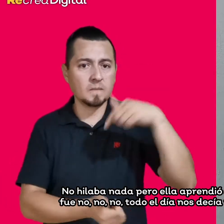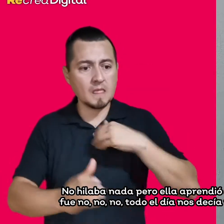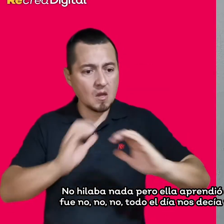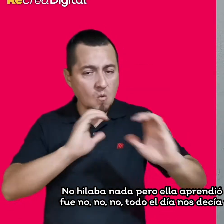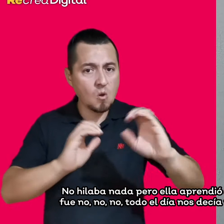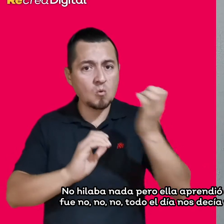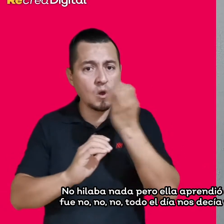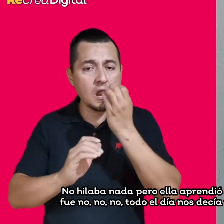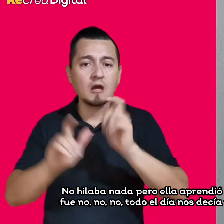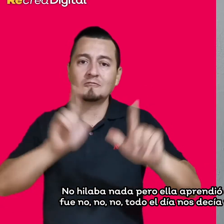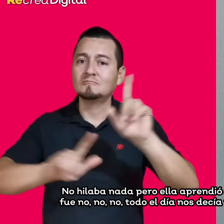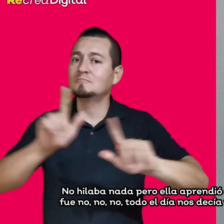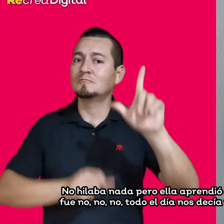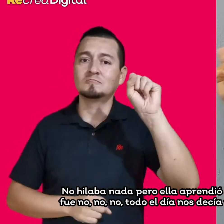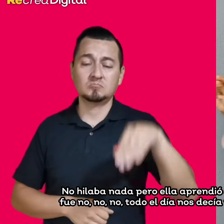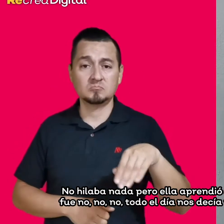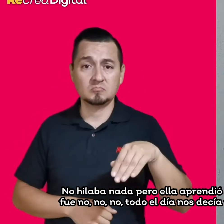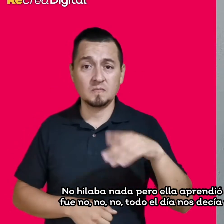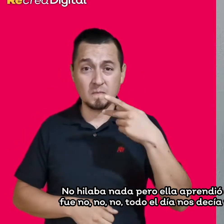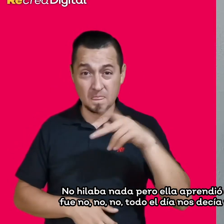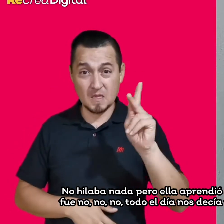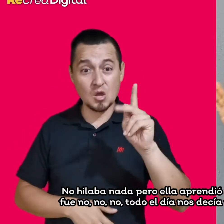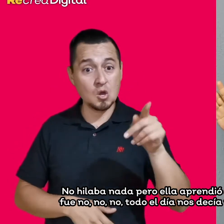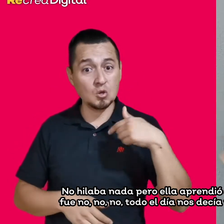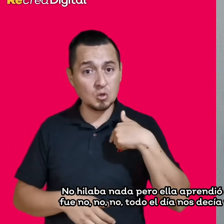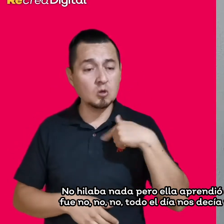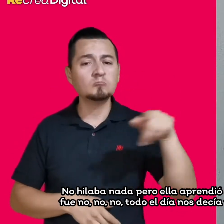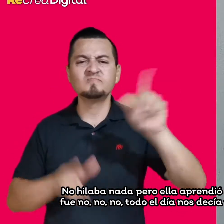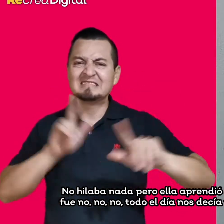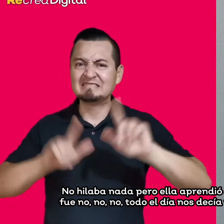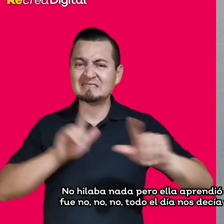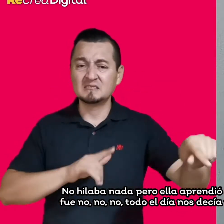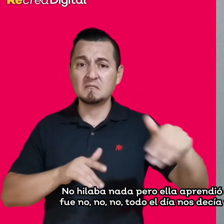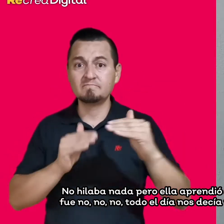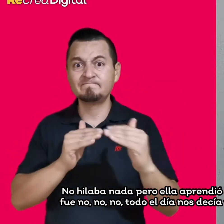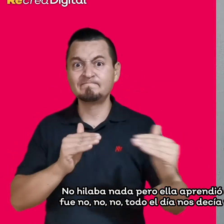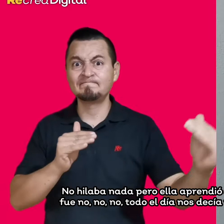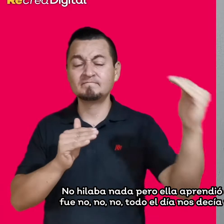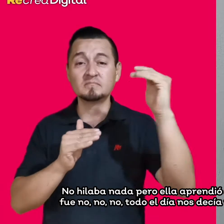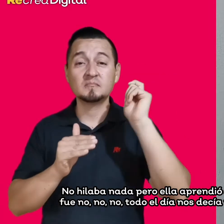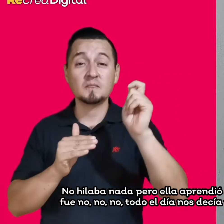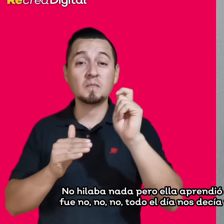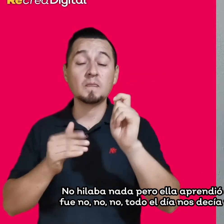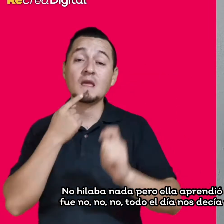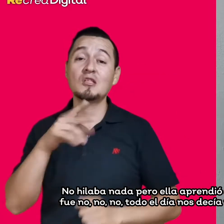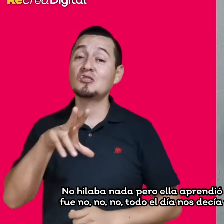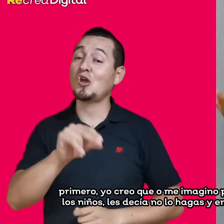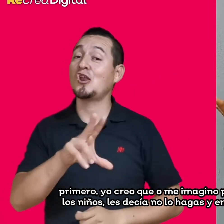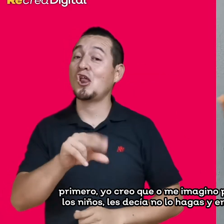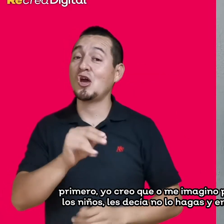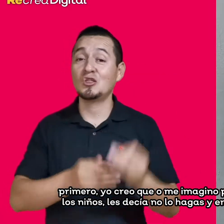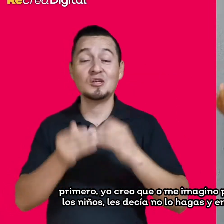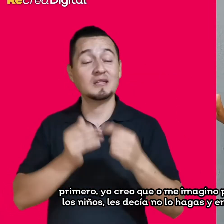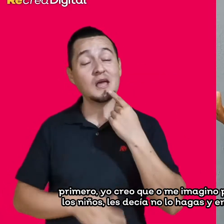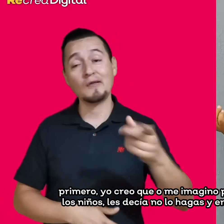Era lo que primero que aprendió fue a decir no, no, no, todo el día nos decía que no, o mal, mal, mal, y era lo primero. Yo